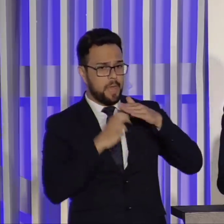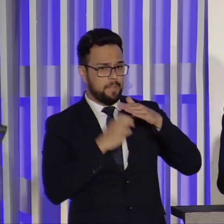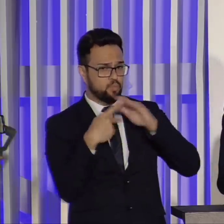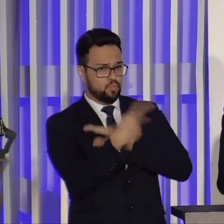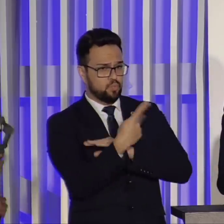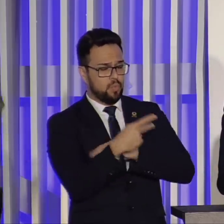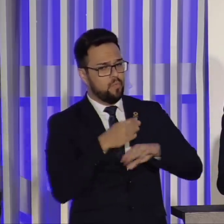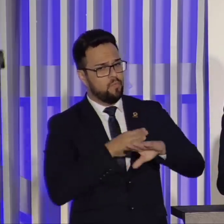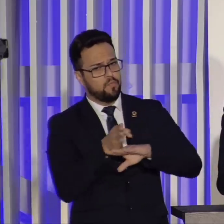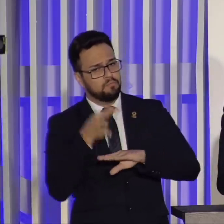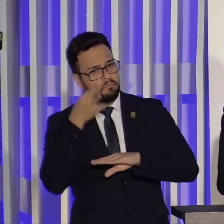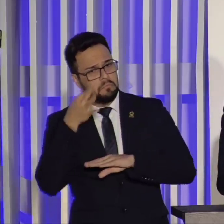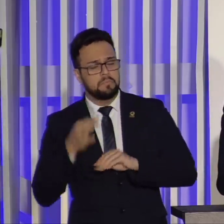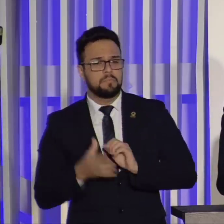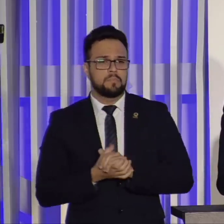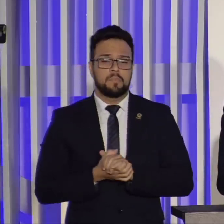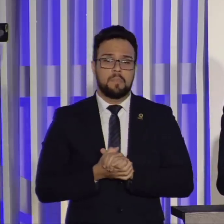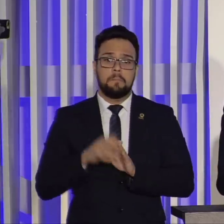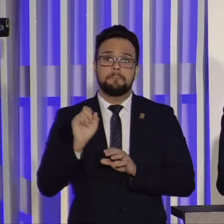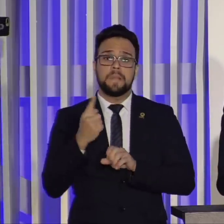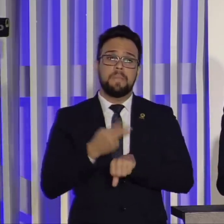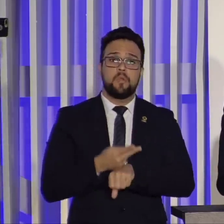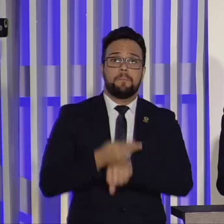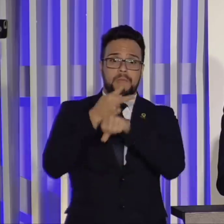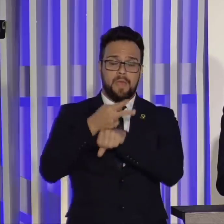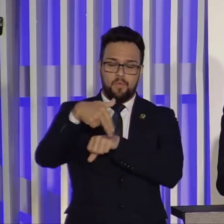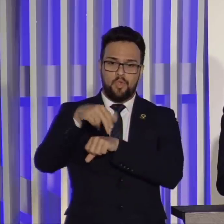Talvez tenhamos brevemente o primeiro prêmio Nobel aqui no Brasil.